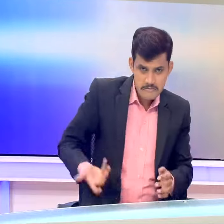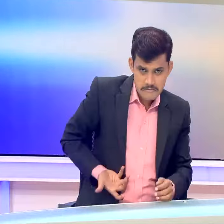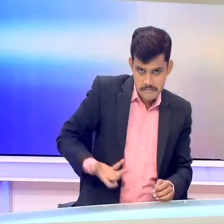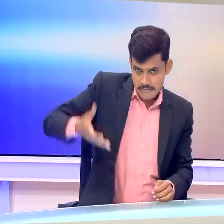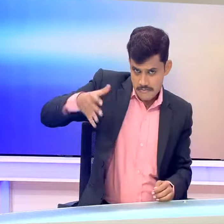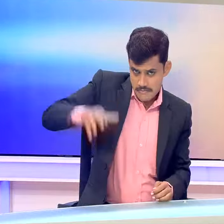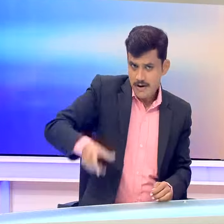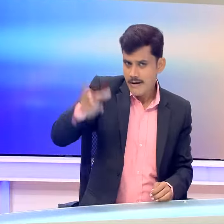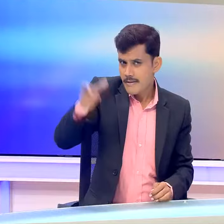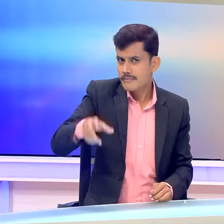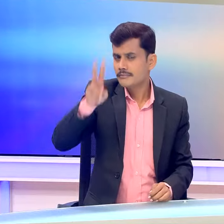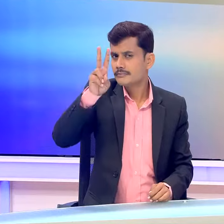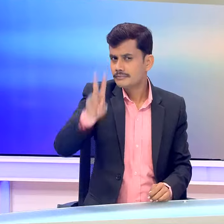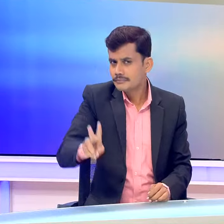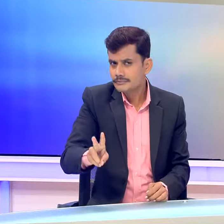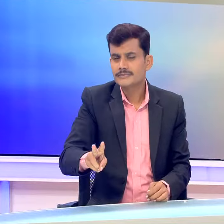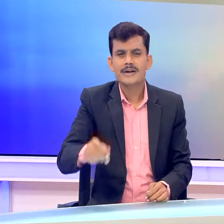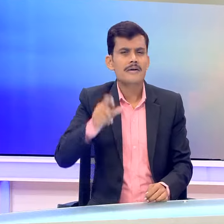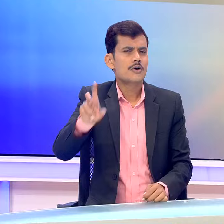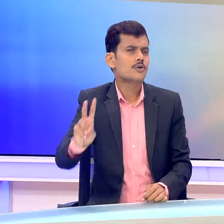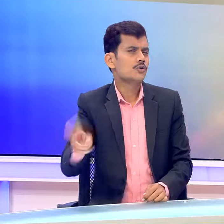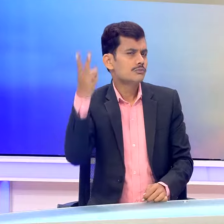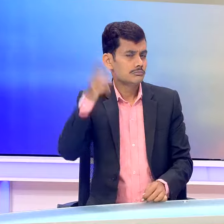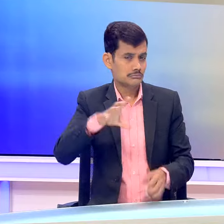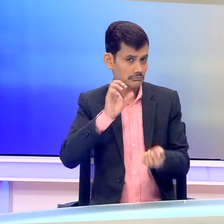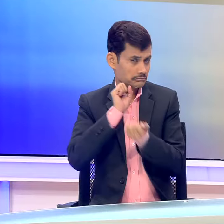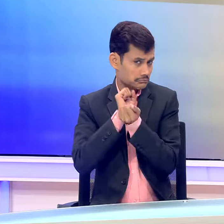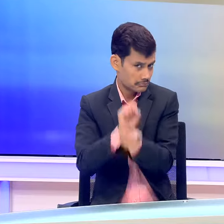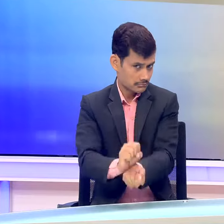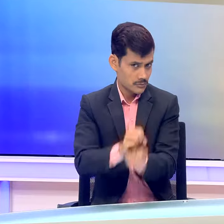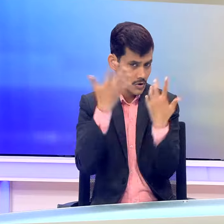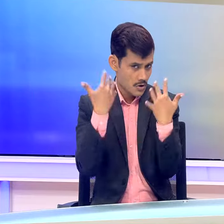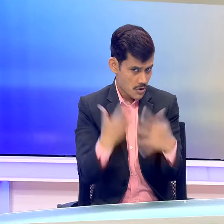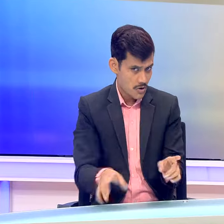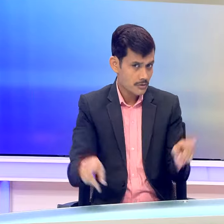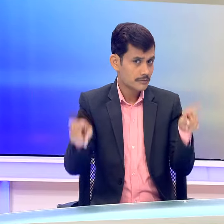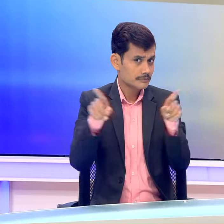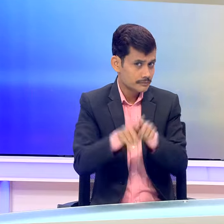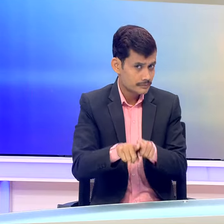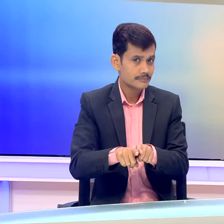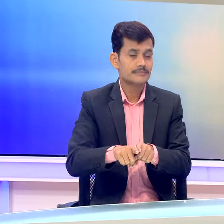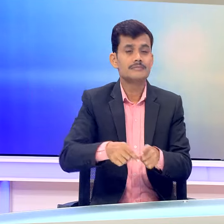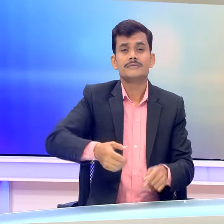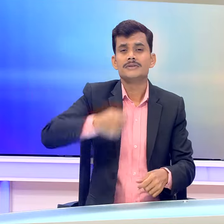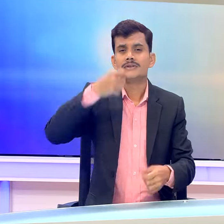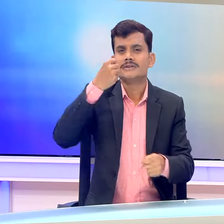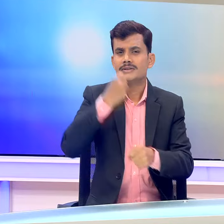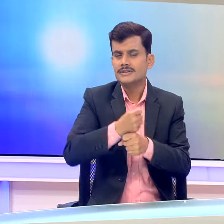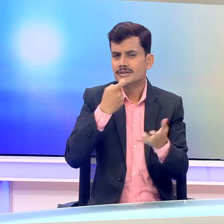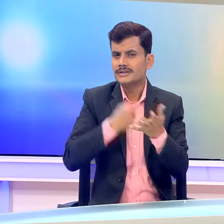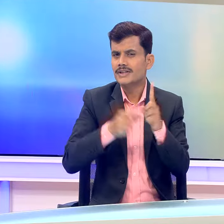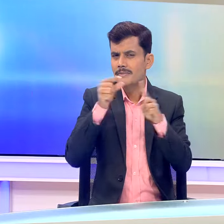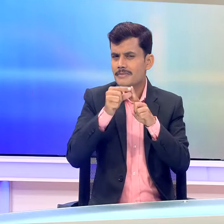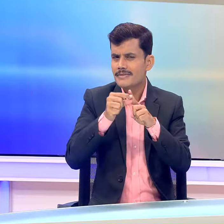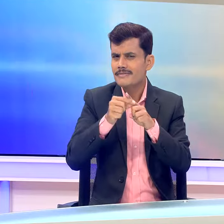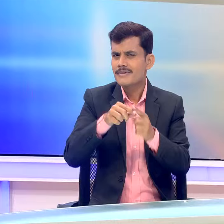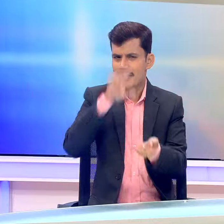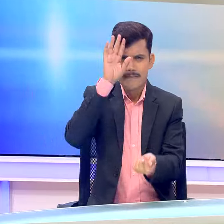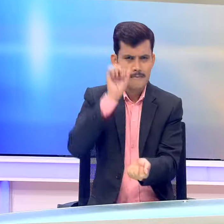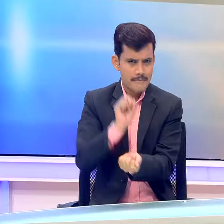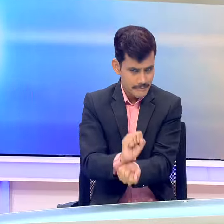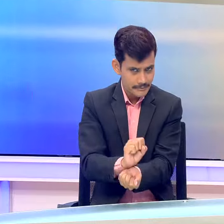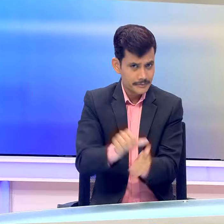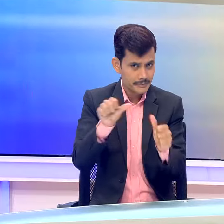नागरिकों और एक दलाल को गिरफतार किया गया है एक अन्य घटना में राजकीय रेलवे पुलस ने शुक्रिवार रात अगर तला